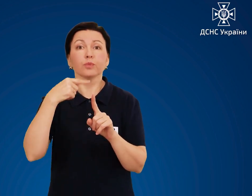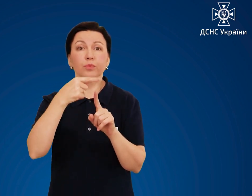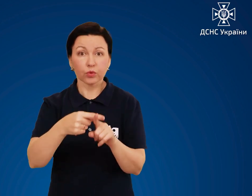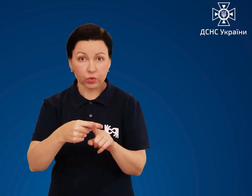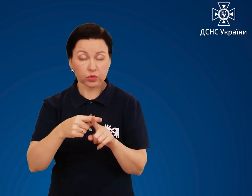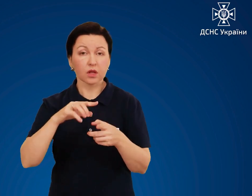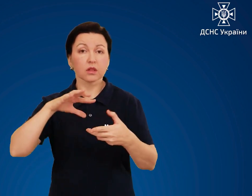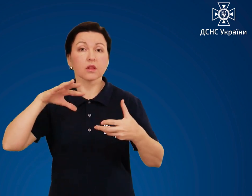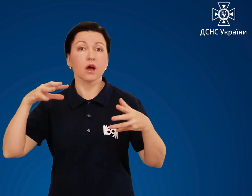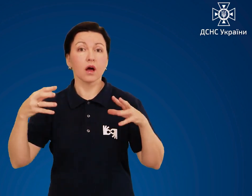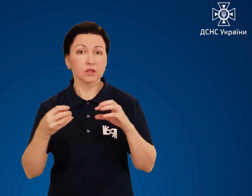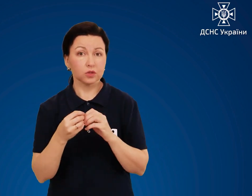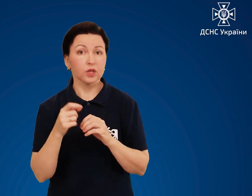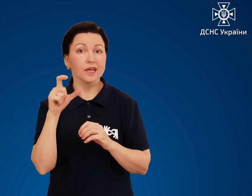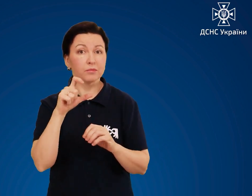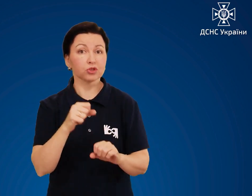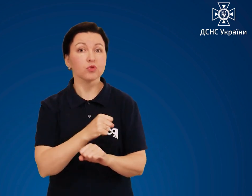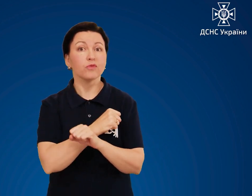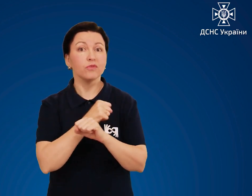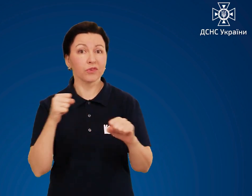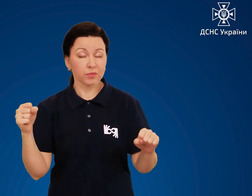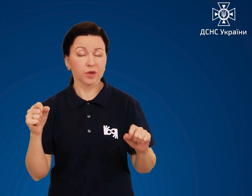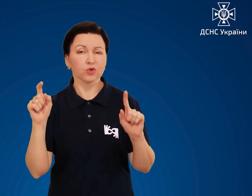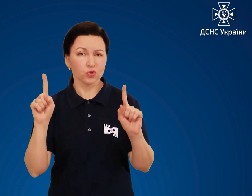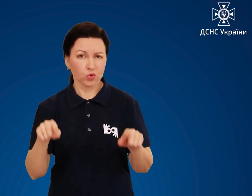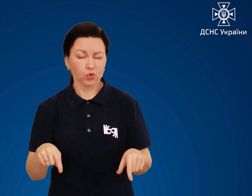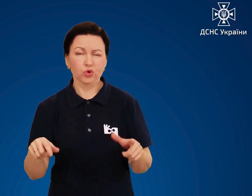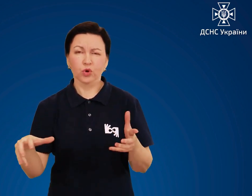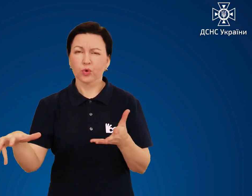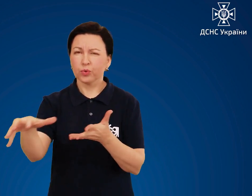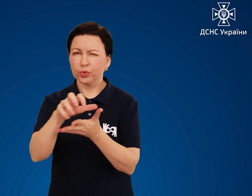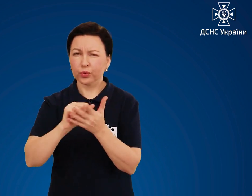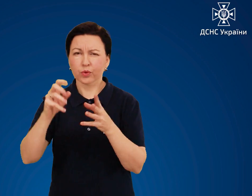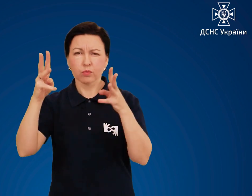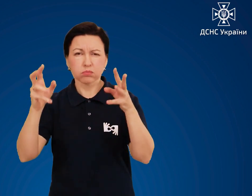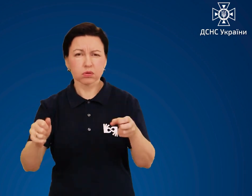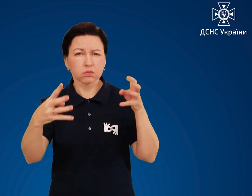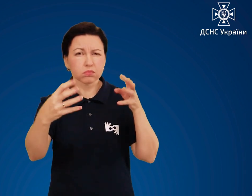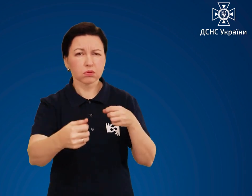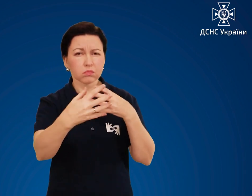хімічного вибуху – виникнення сильних руйнувань на значній території.